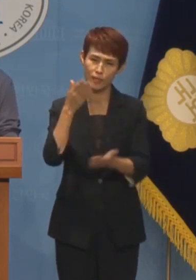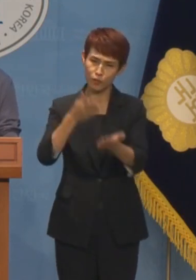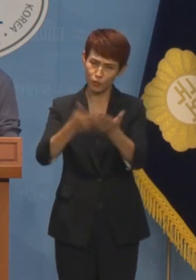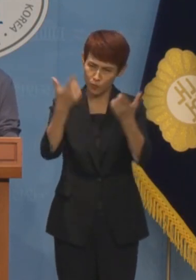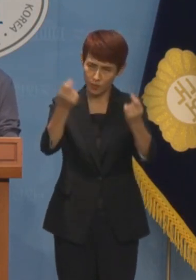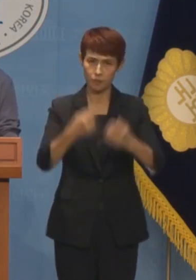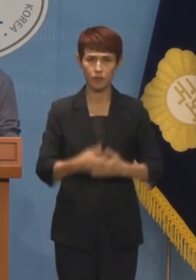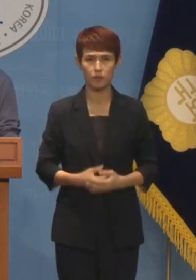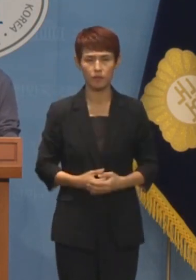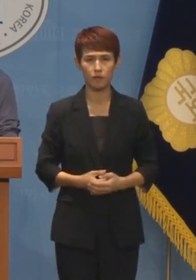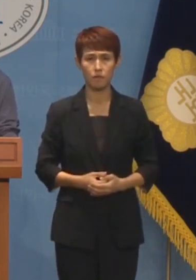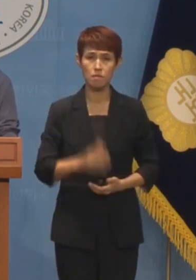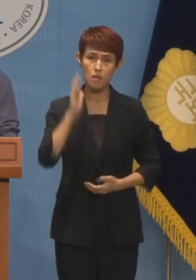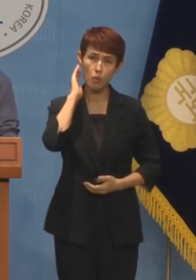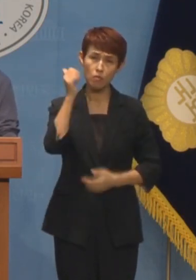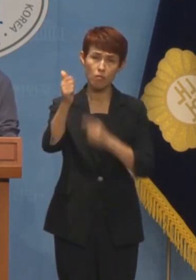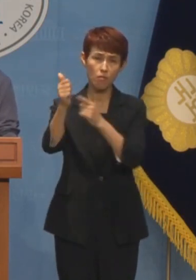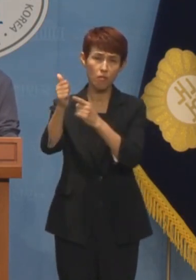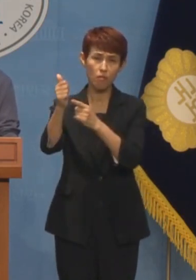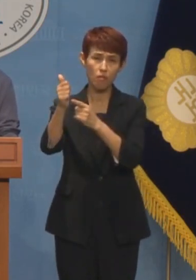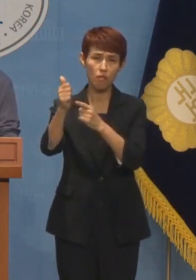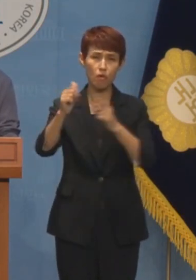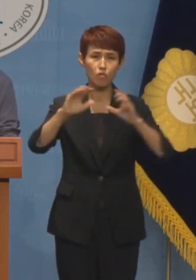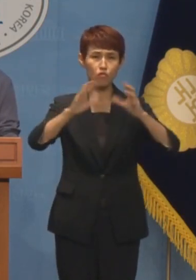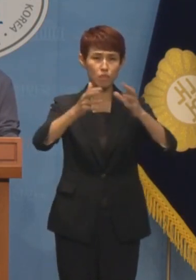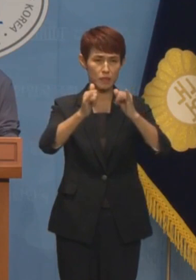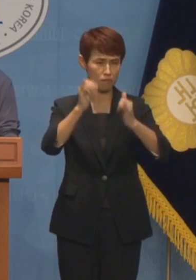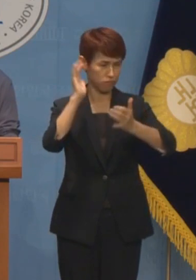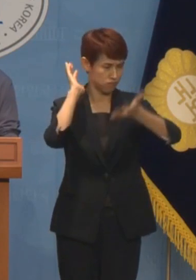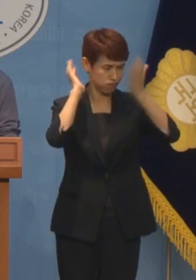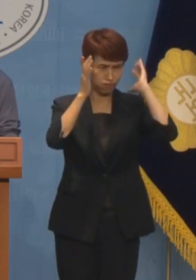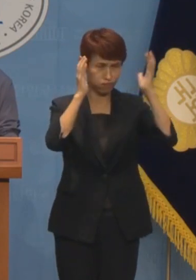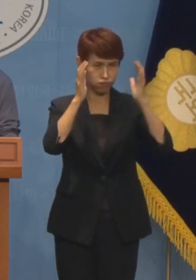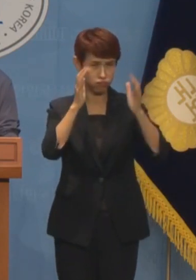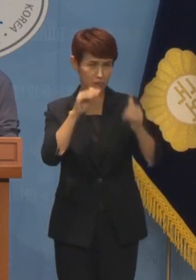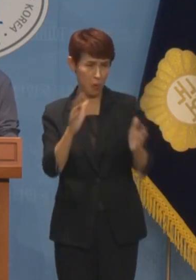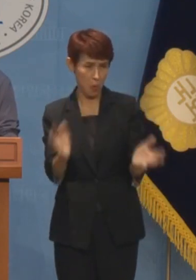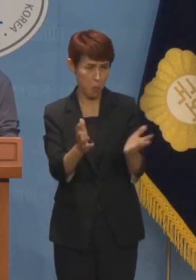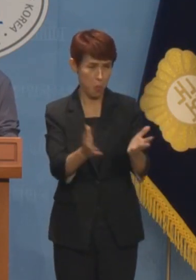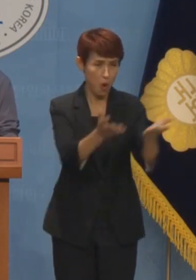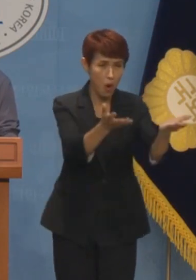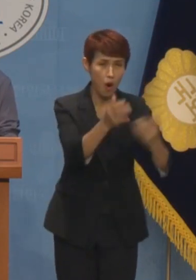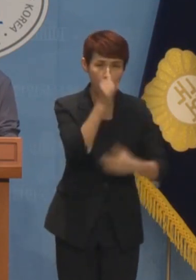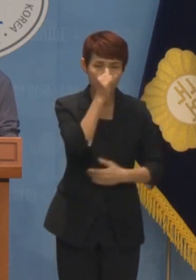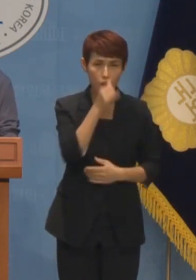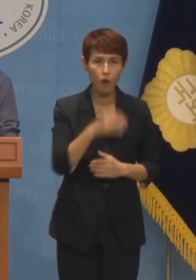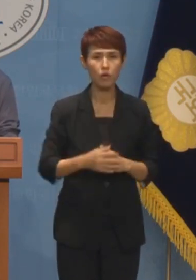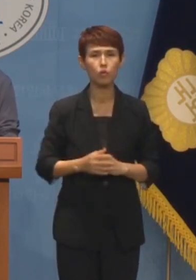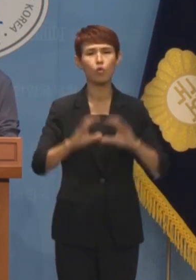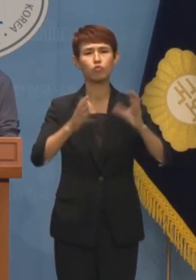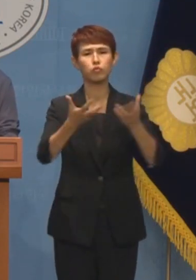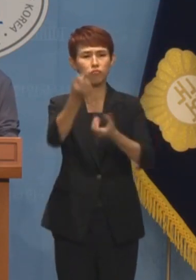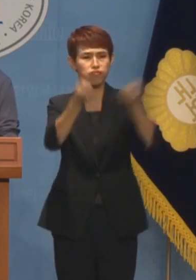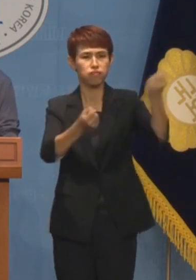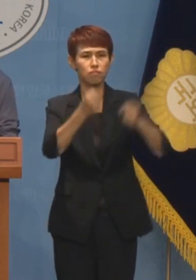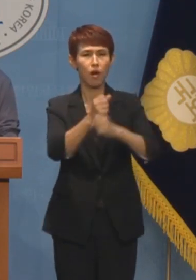대통령이 이렇듯 국민적 혼란을 가중하고 국론 분열을 꾀하고 있으니